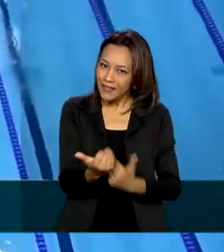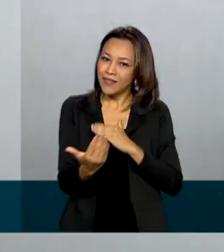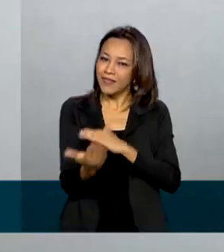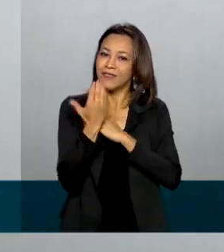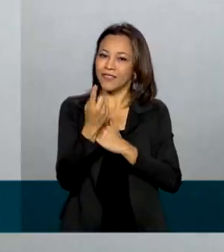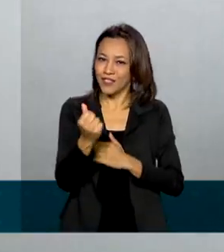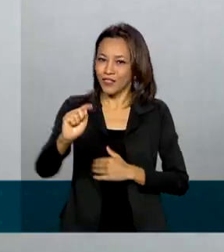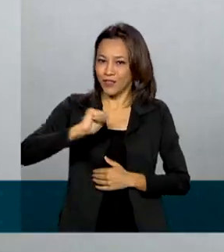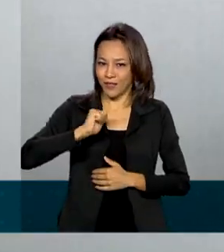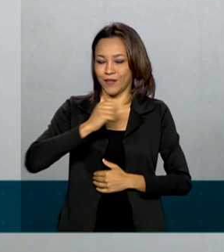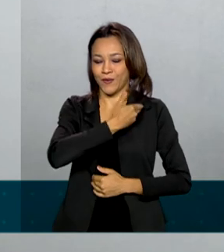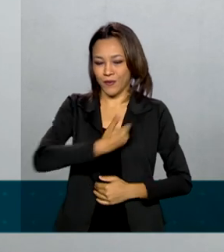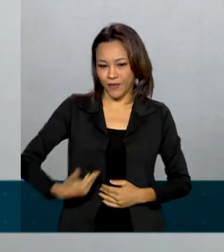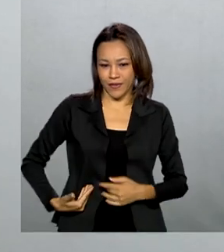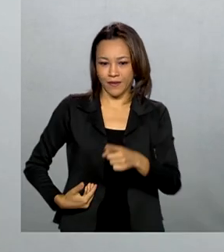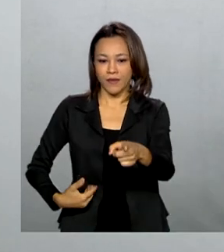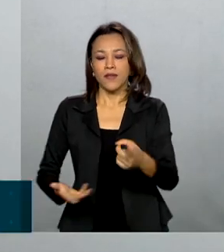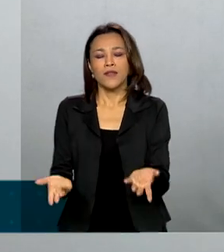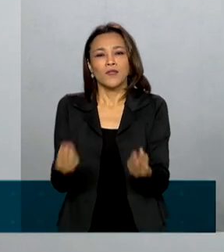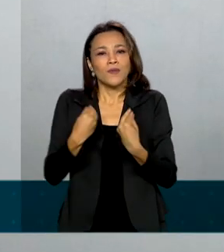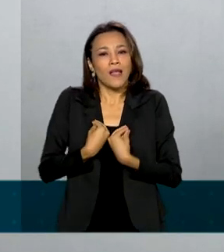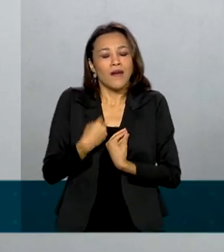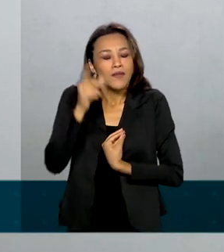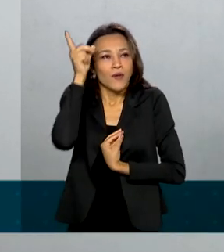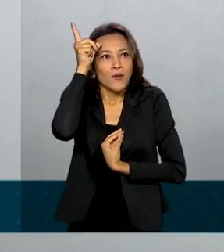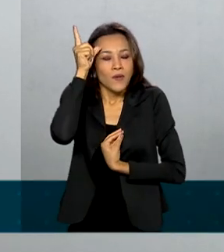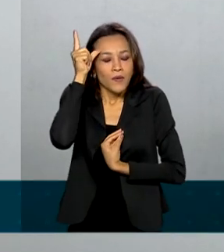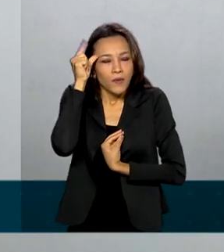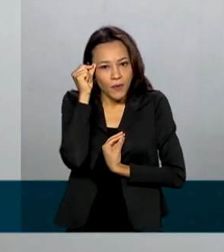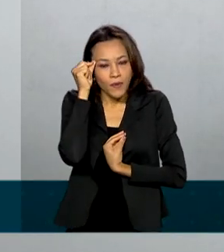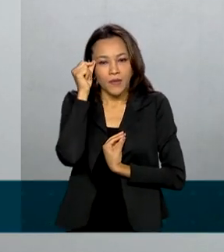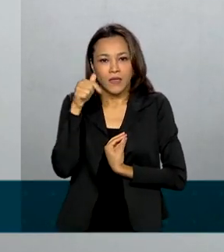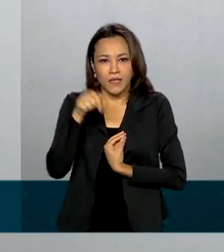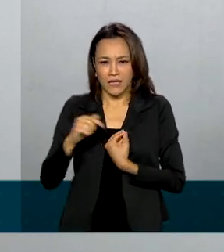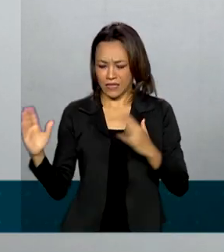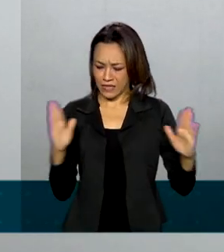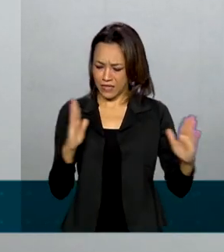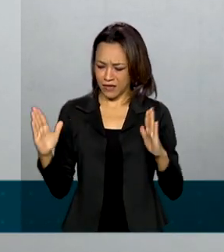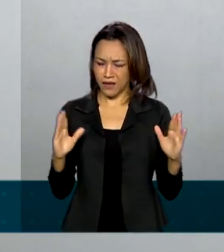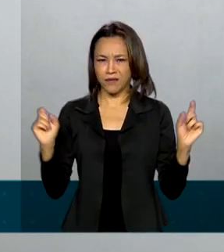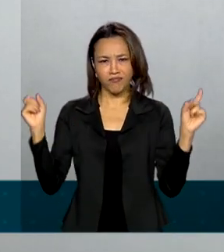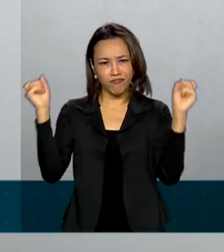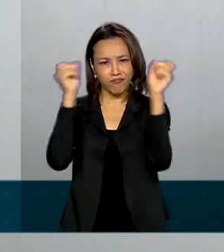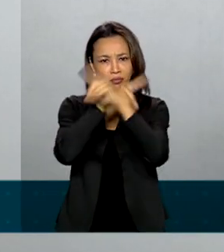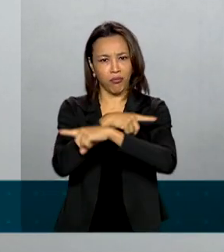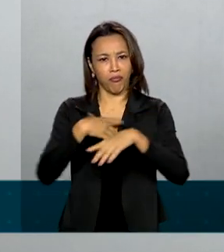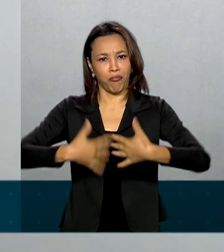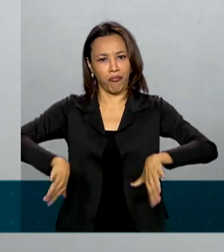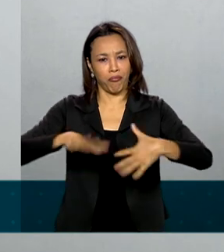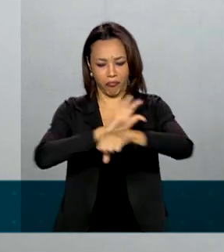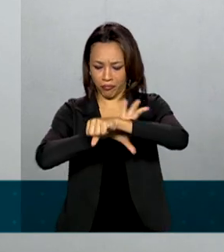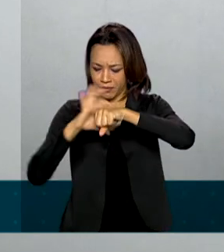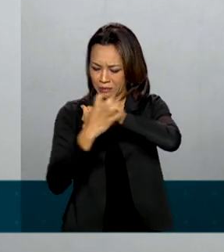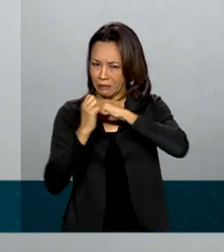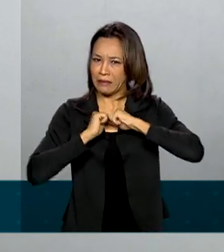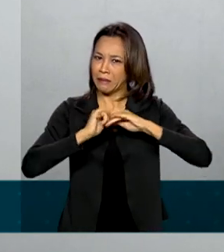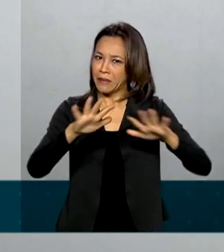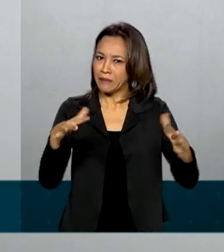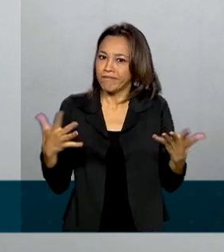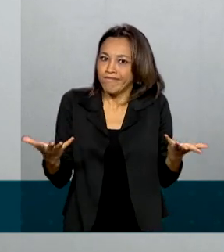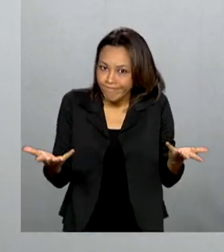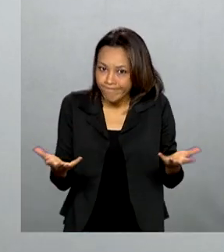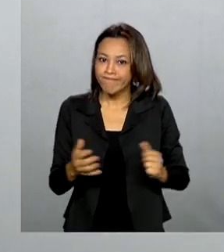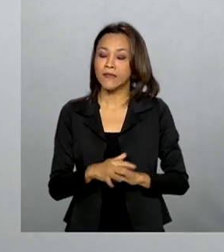Pódio. Isso traz um pouco mais de tranquilidade num ano tão atípico para a gente, um ano com pandemia. Então,